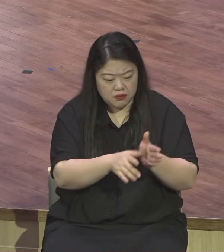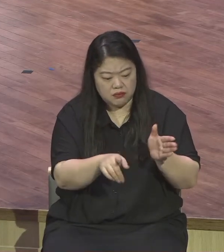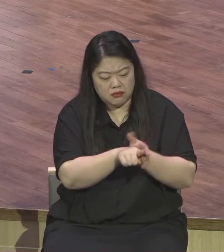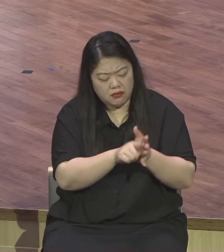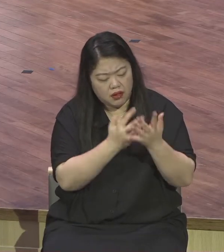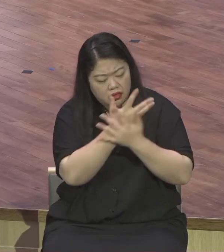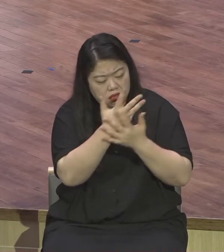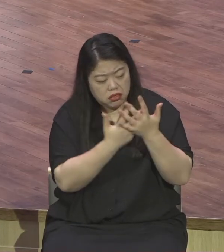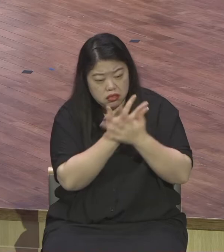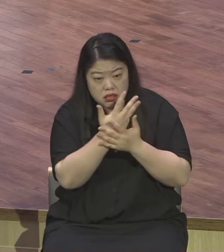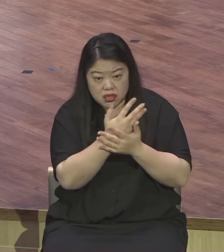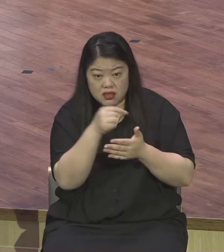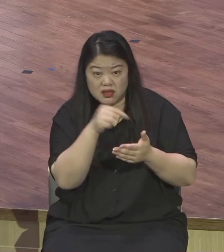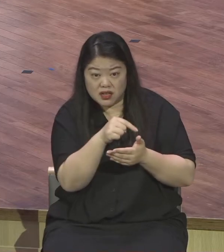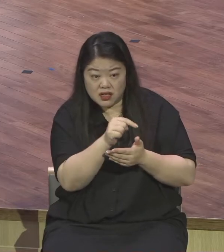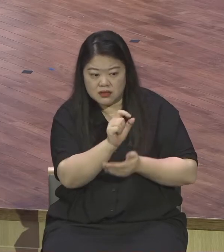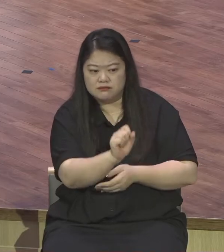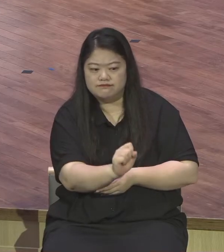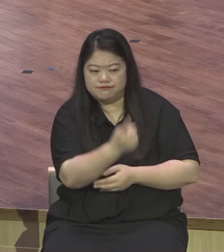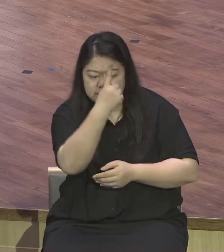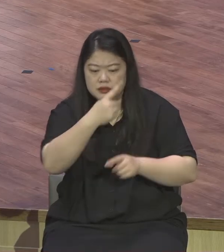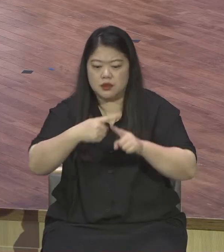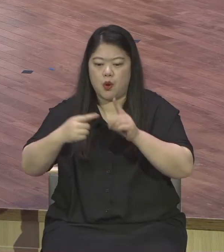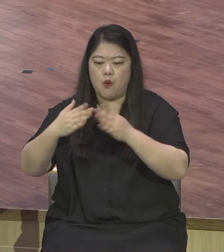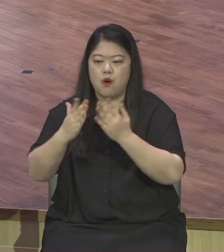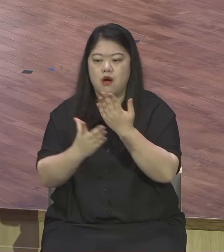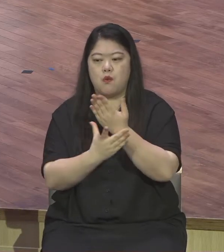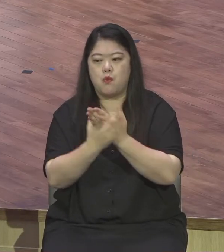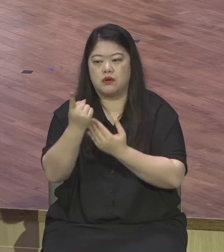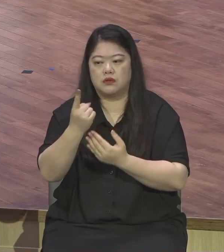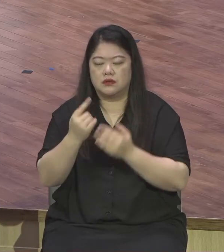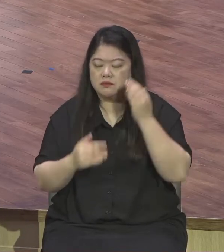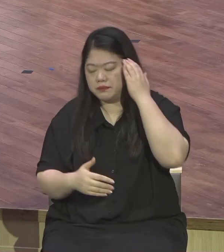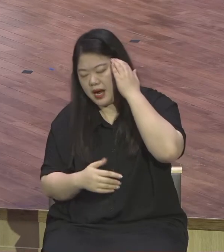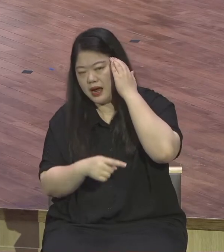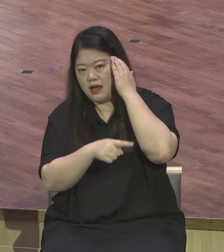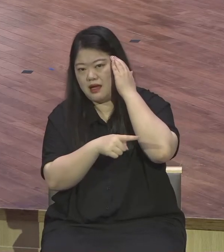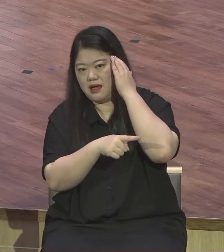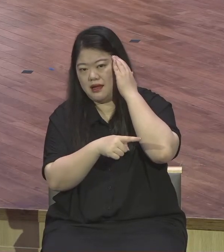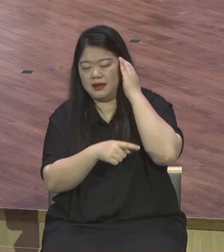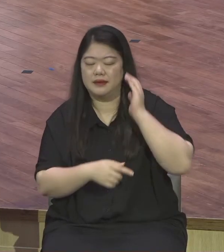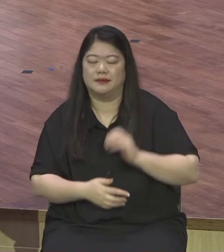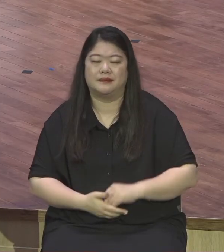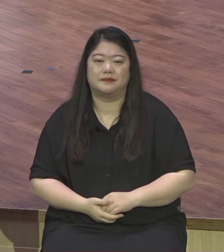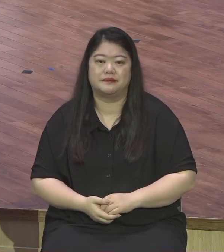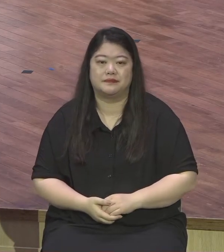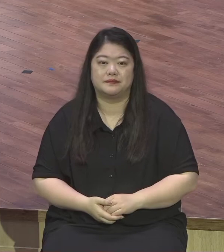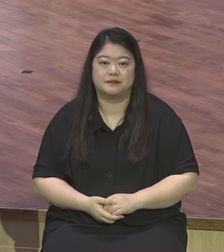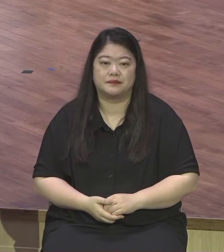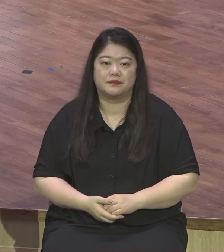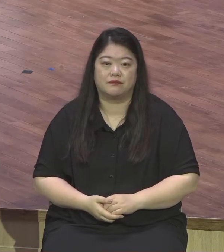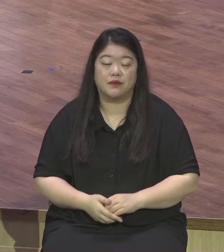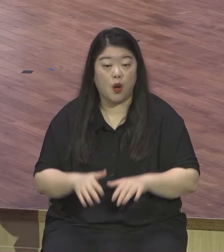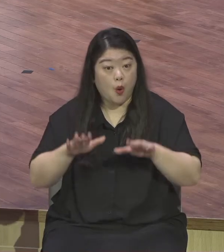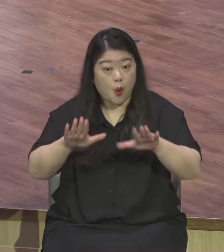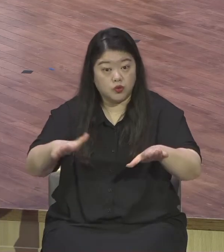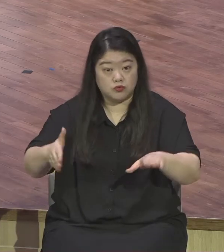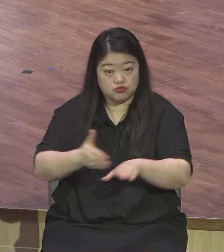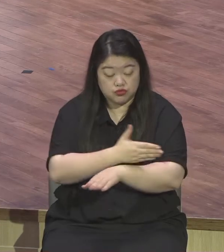연기한 모든 성도는 이런 비판이라는 단어는 아예 오늘 이 시간 생각도 하지 마시기